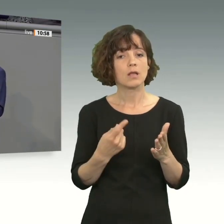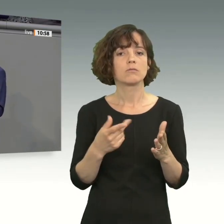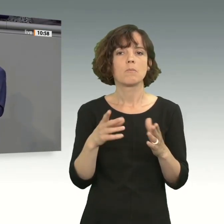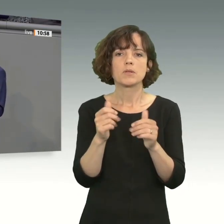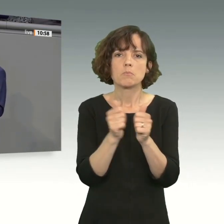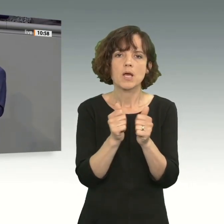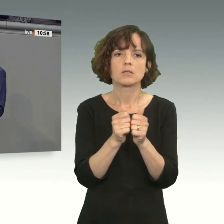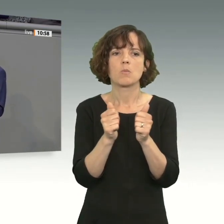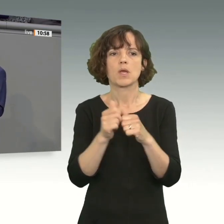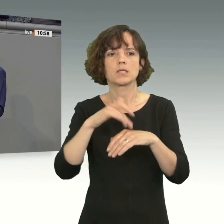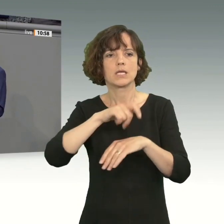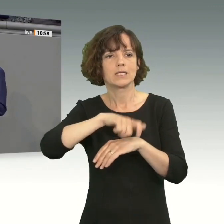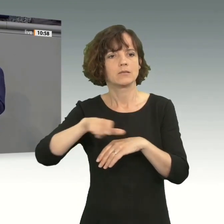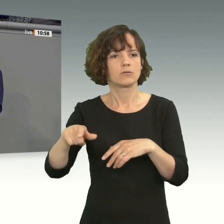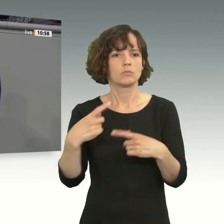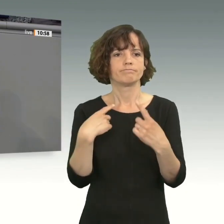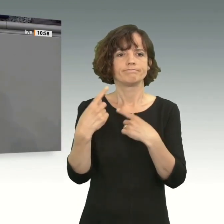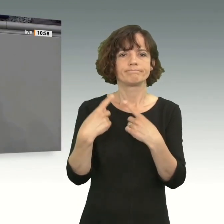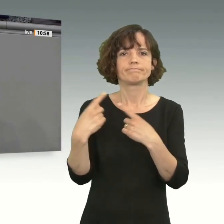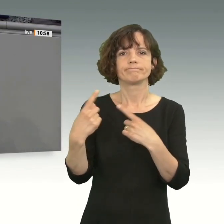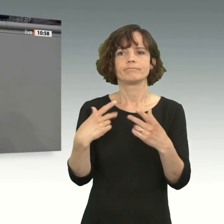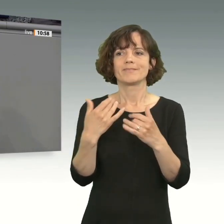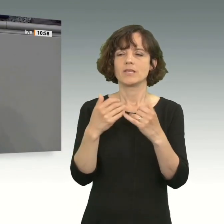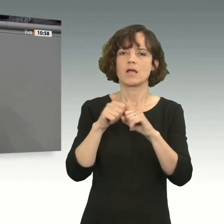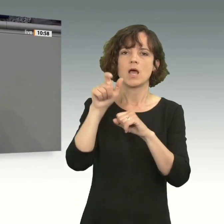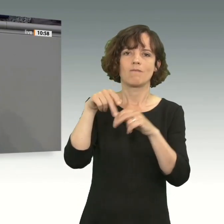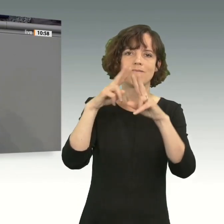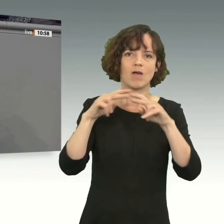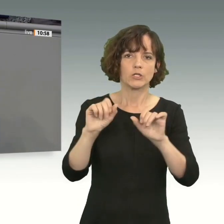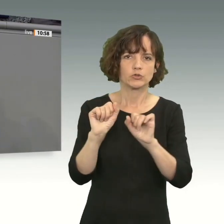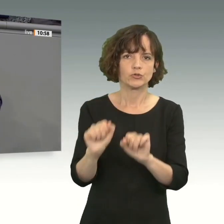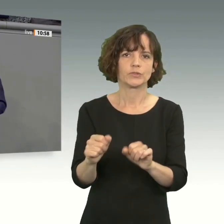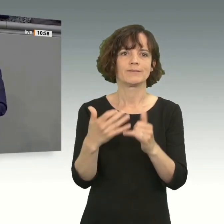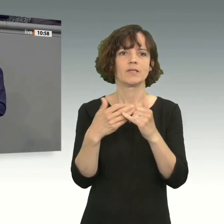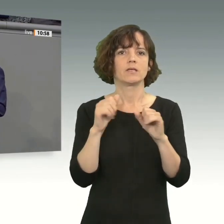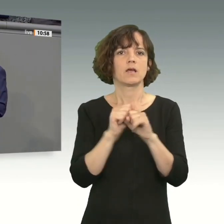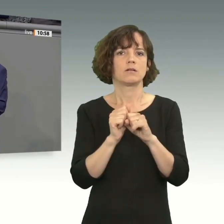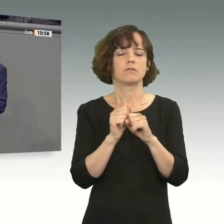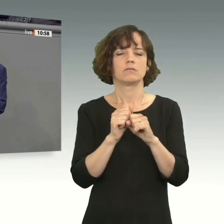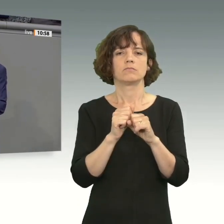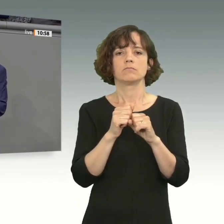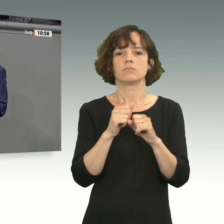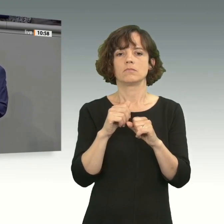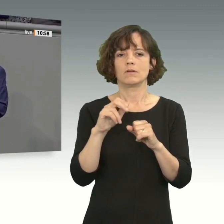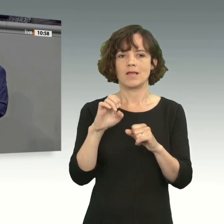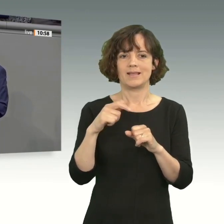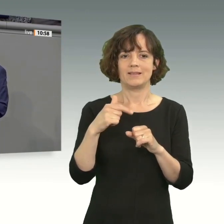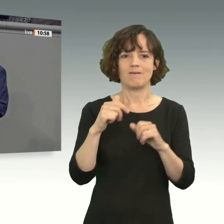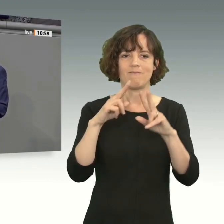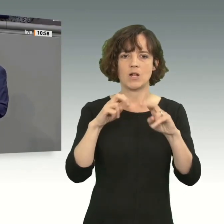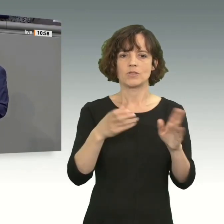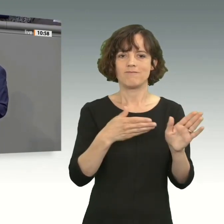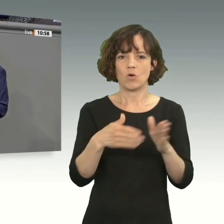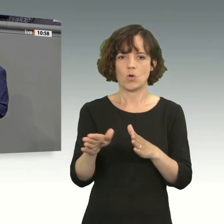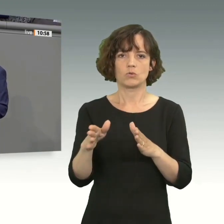den Partnerinnen und Partnern im Mercosur darüber reden, wie wir den Wald schützen, wie wir die Entwaldungsverordnung, die übrigens gilt, liebe Kolleginnen und